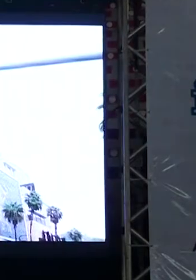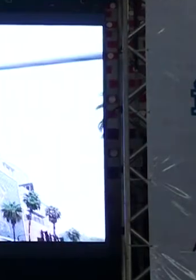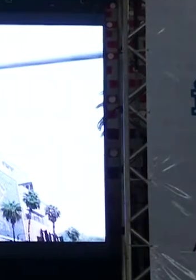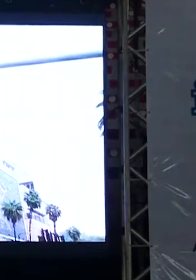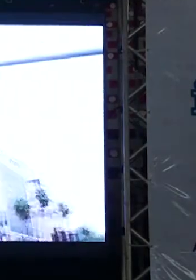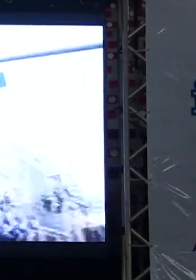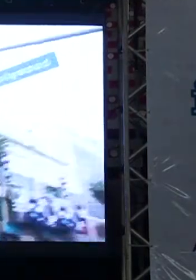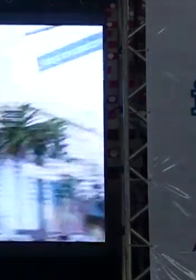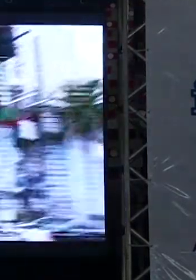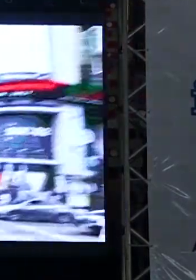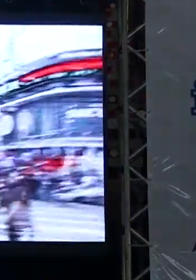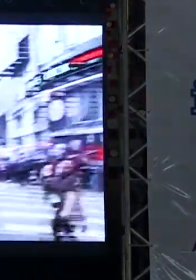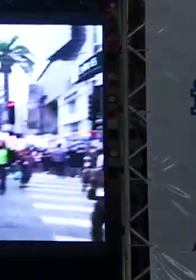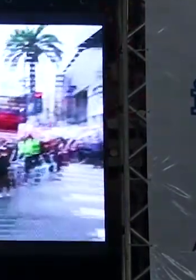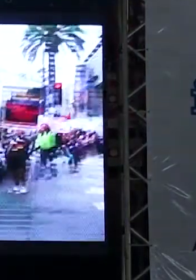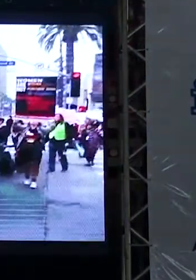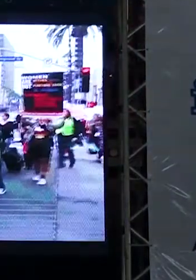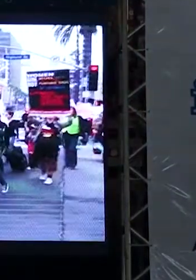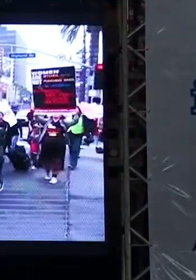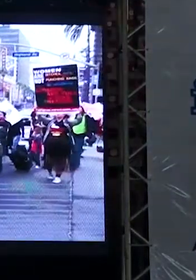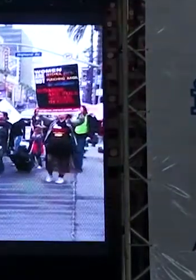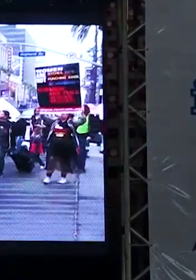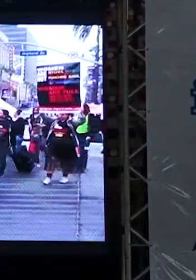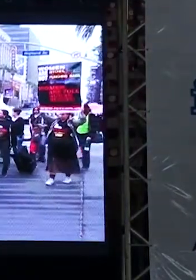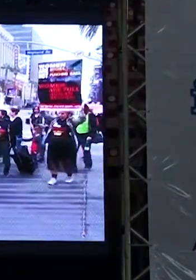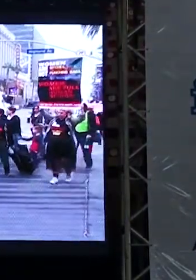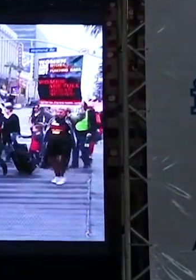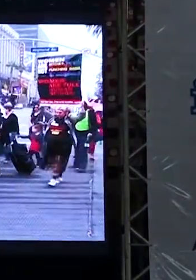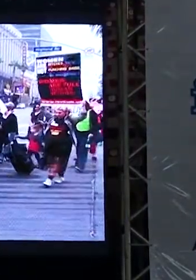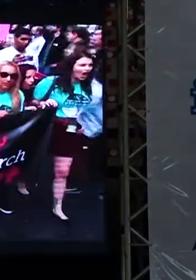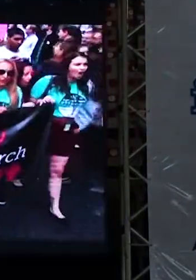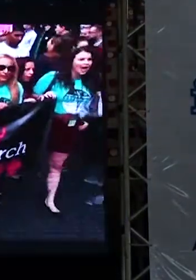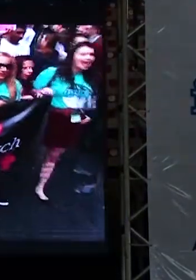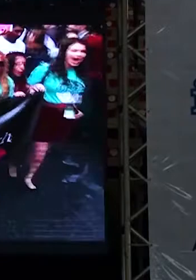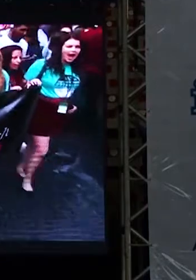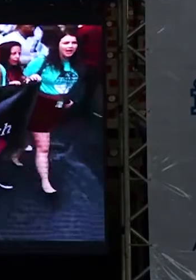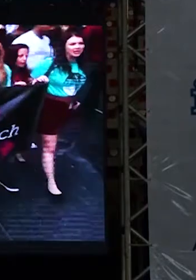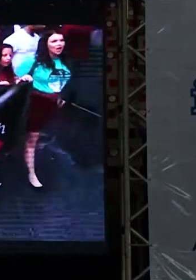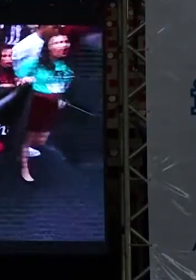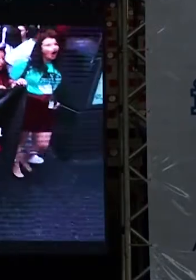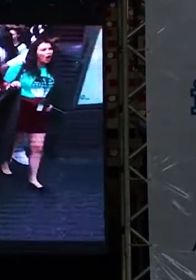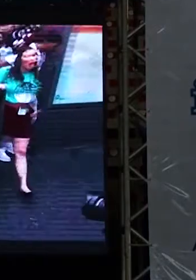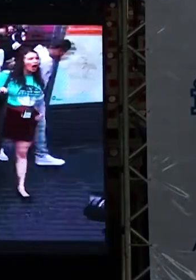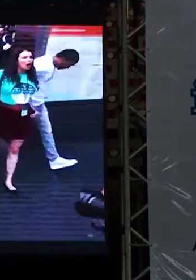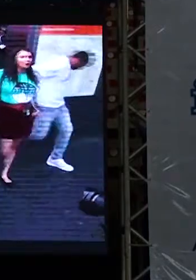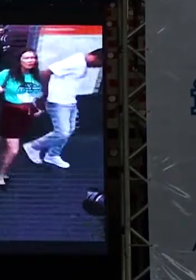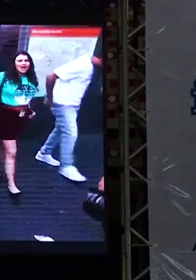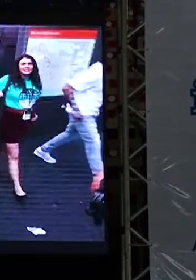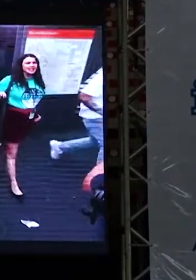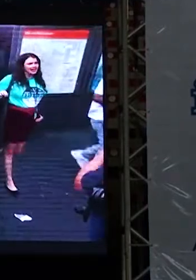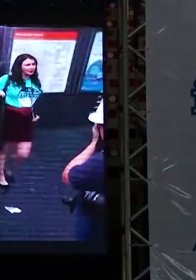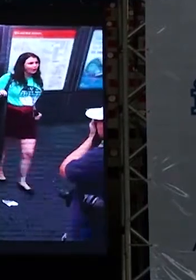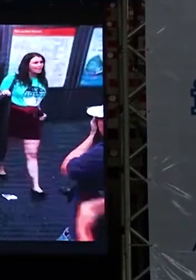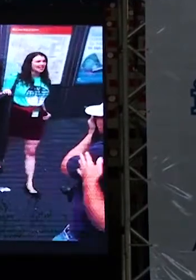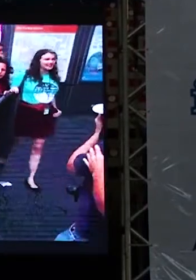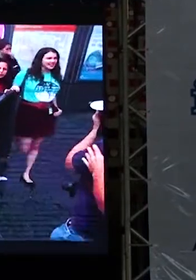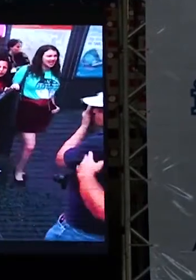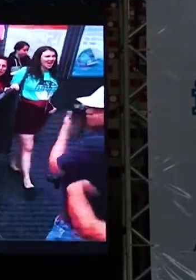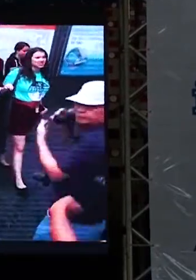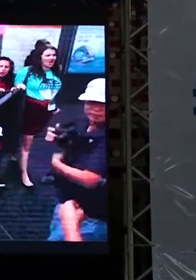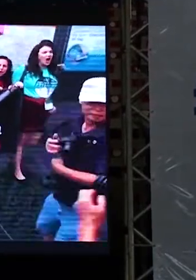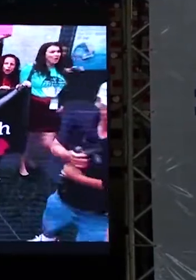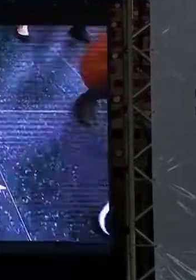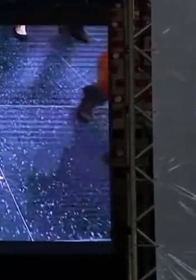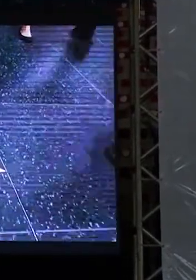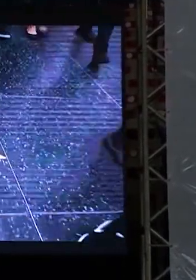os manifestantes se reuniram em frente ao icônico Dolby Theater em Hollywood para chamar a atenção para o tema é nesse local que